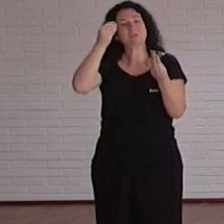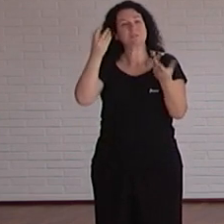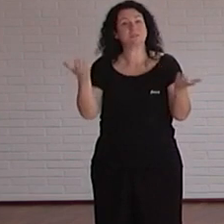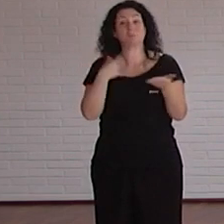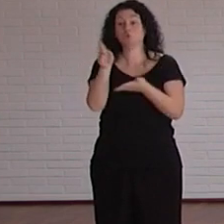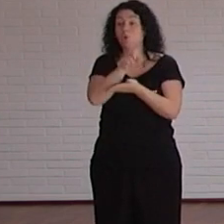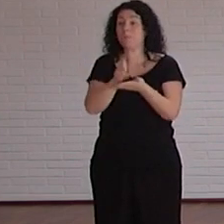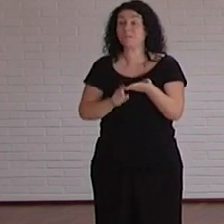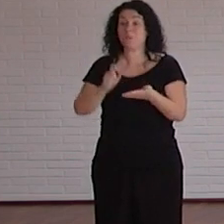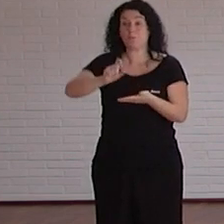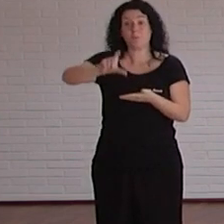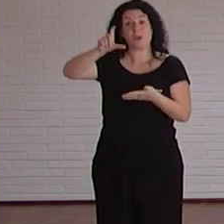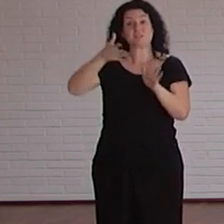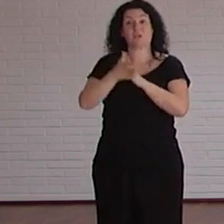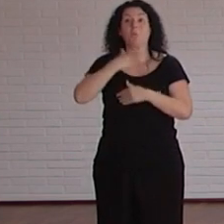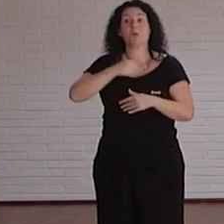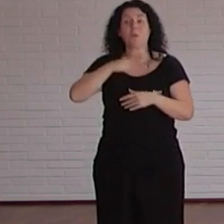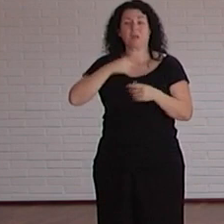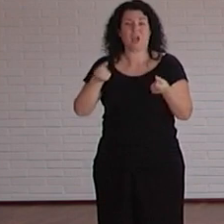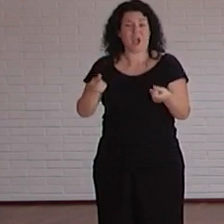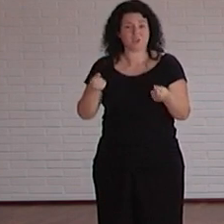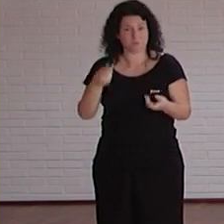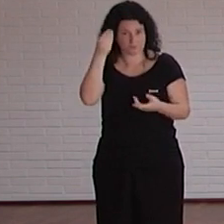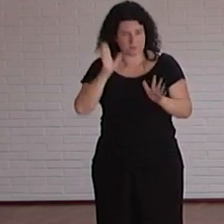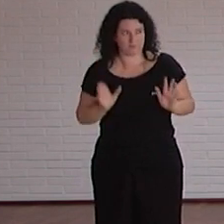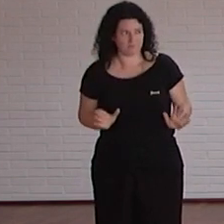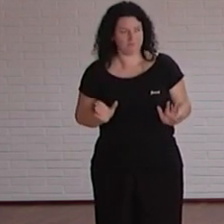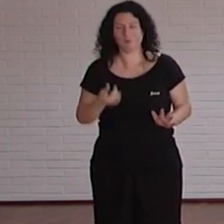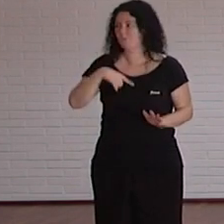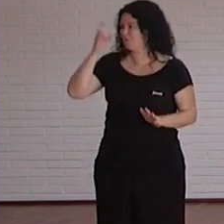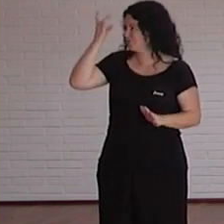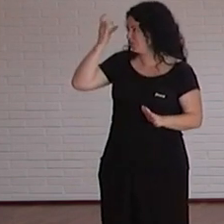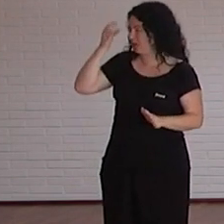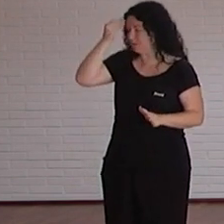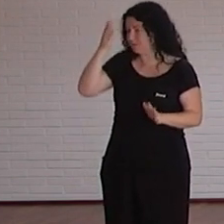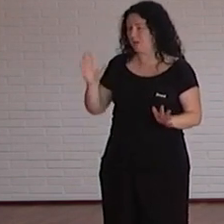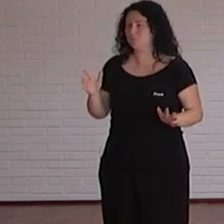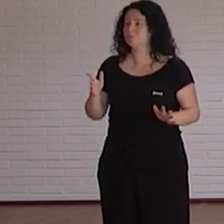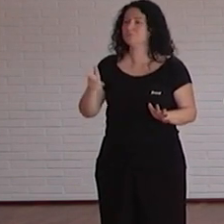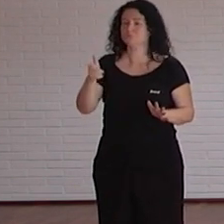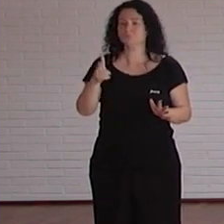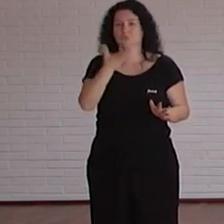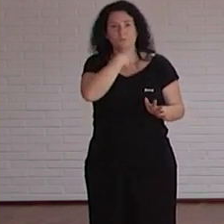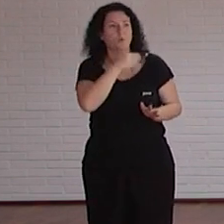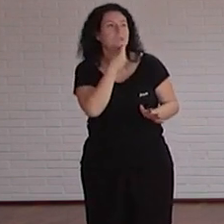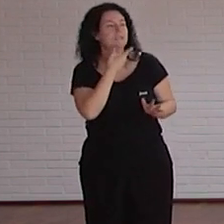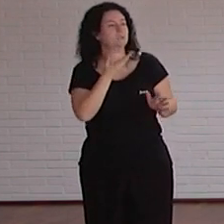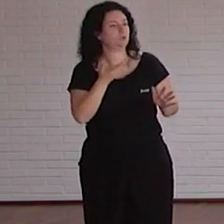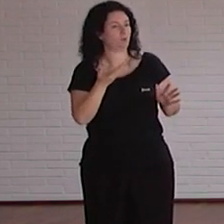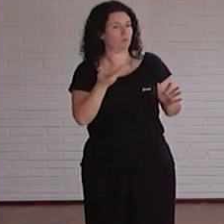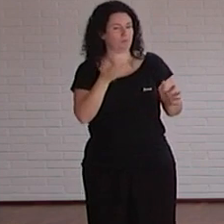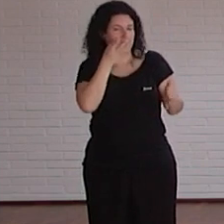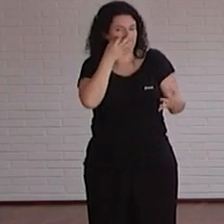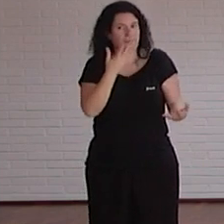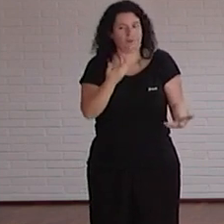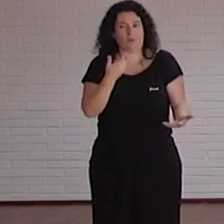imprimes ocupa más papel y José María y la tontería que para nosotros justificado que bonito cuando en ese curso descubrí